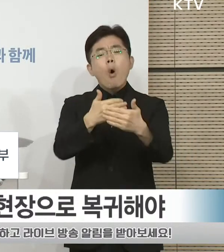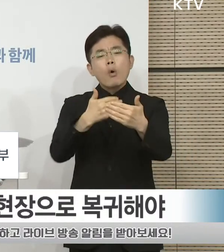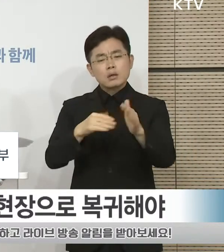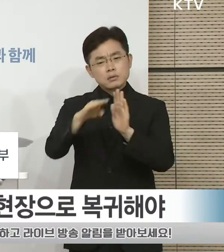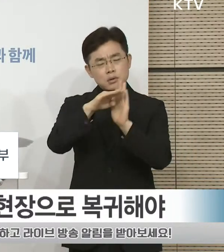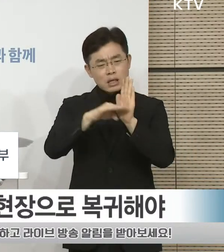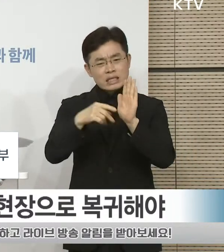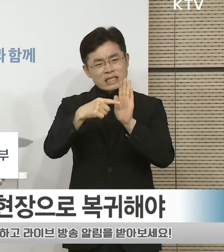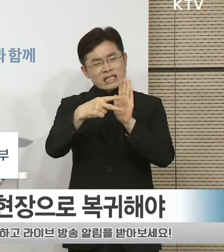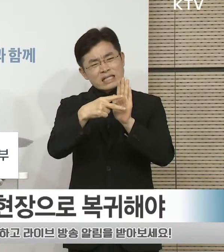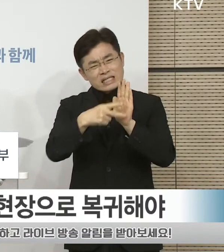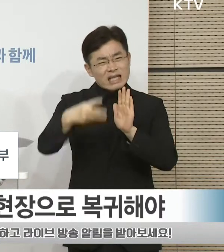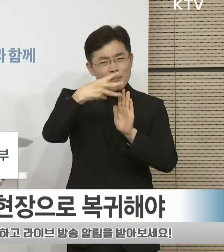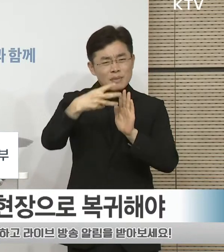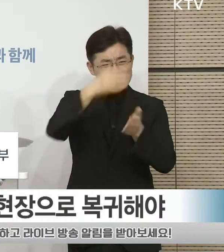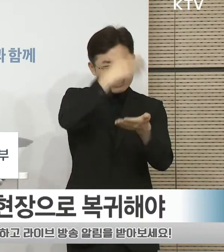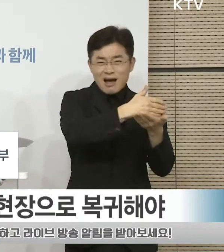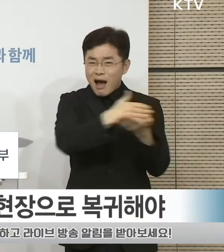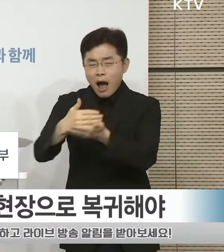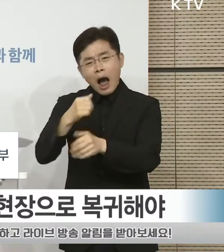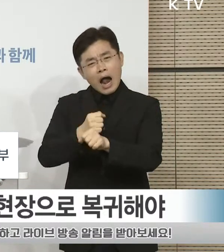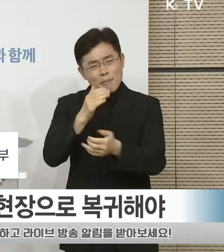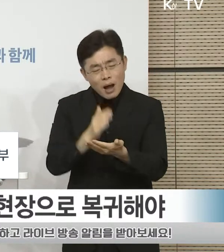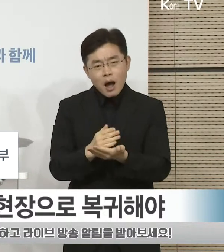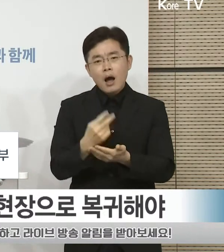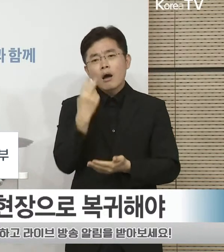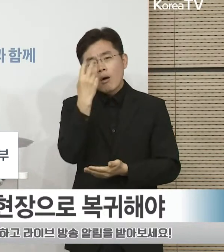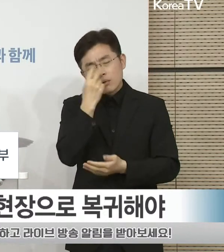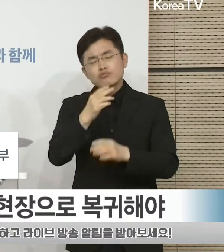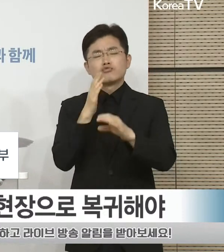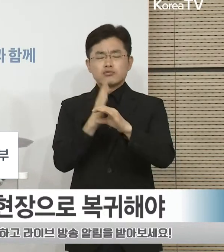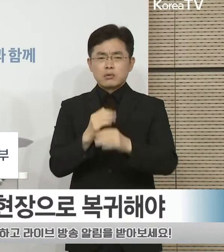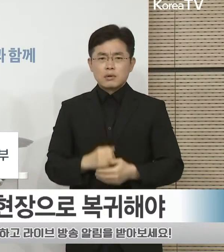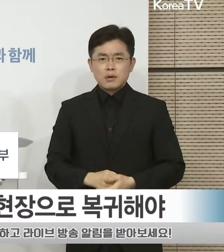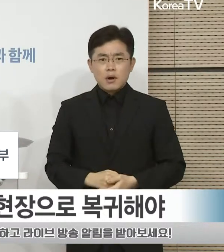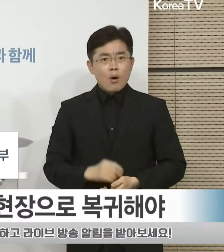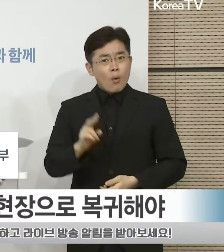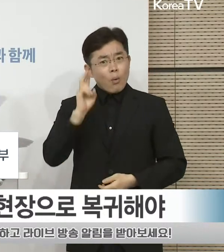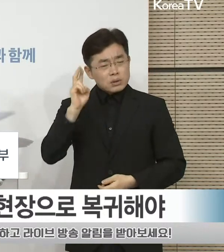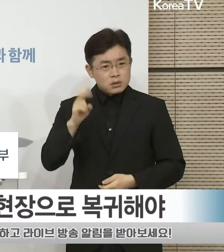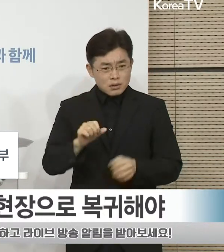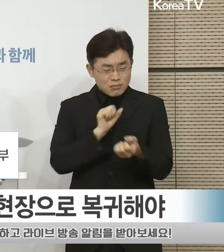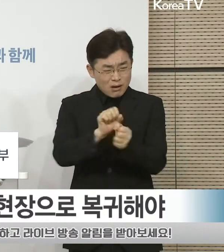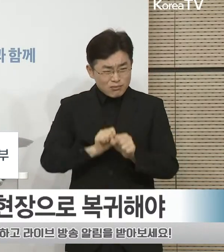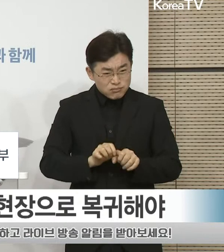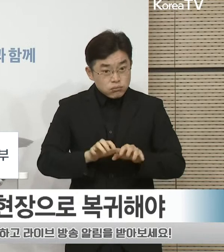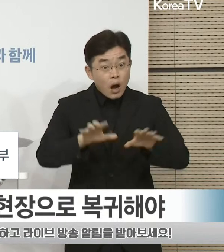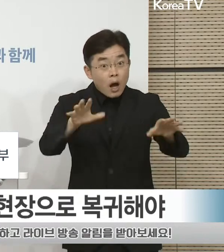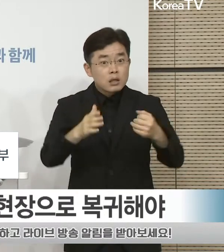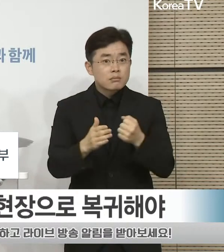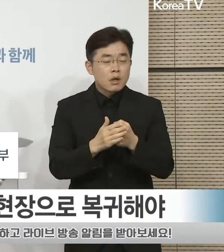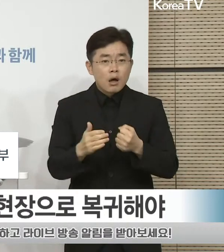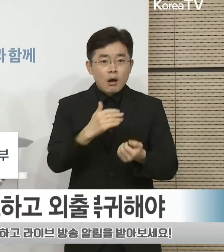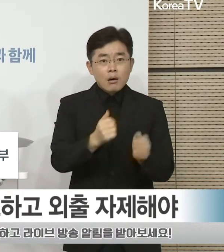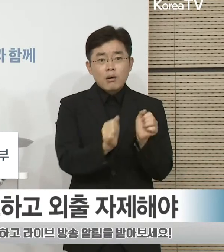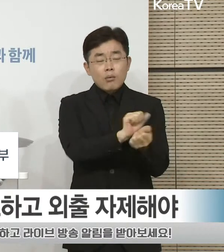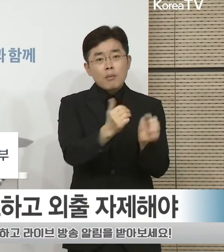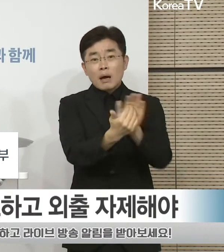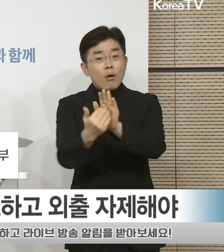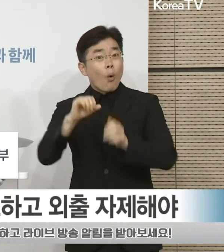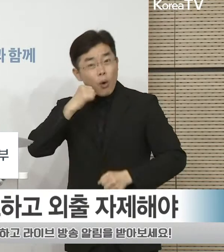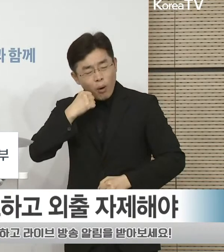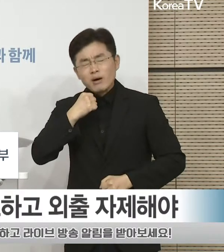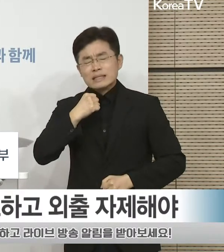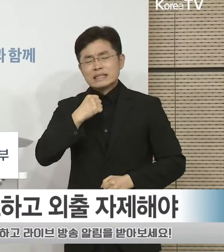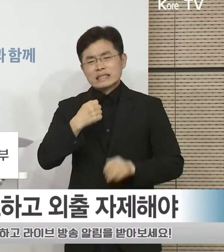모든 가능성을 고려하고 있으며 필요한 조치는 신속하고 가감하게 취할 것입니다. 우리에게는